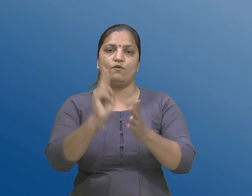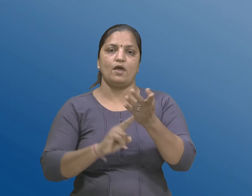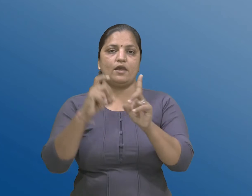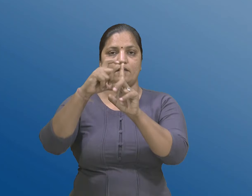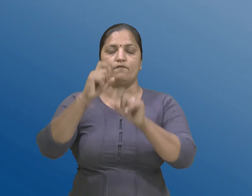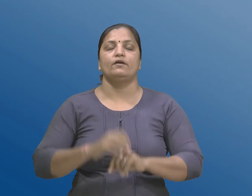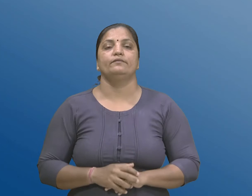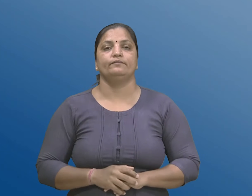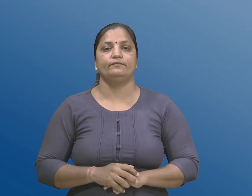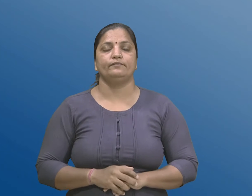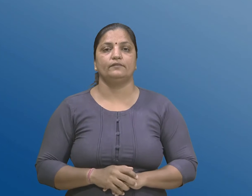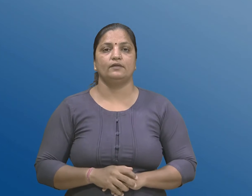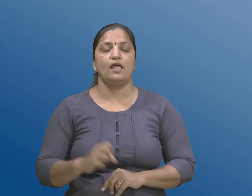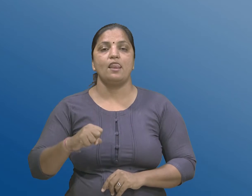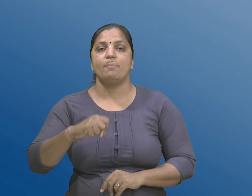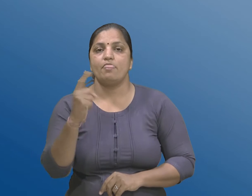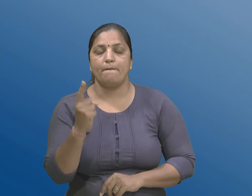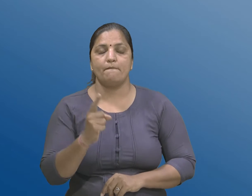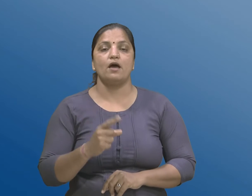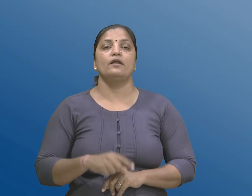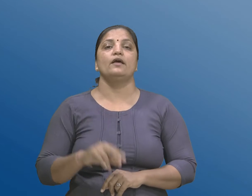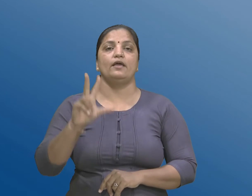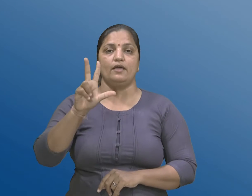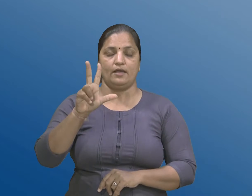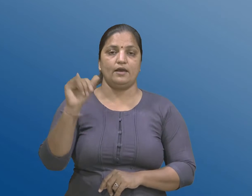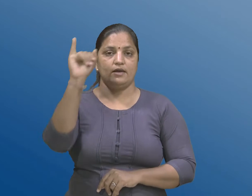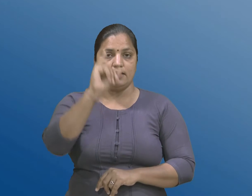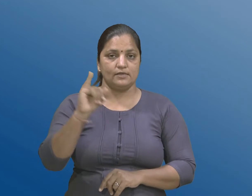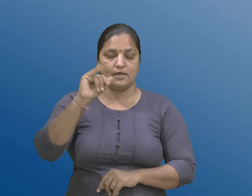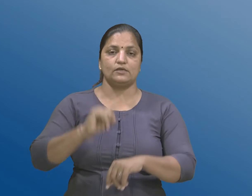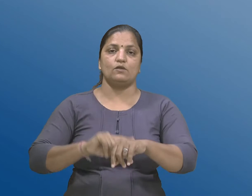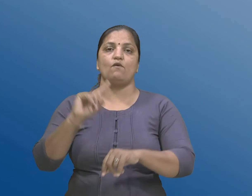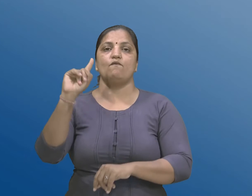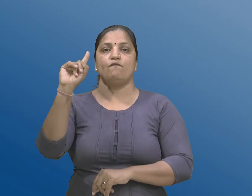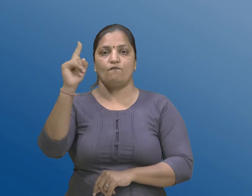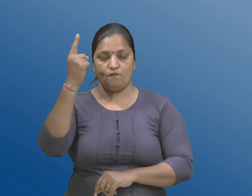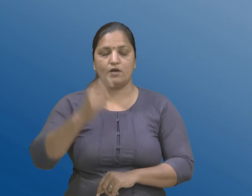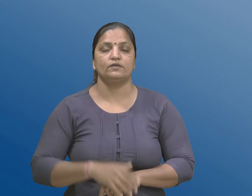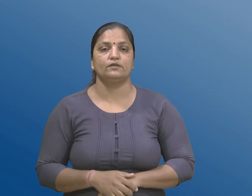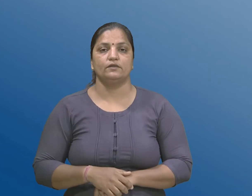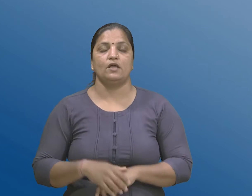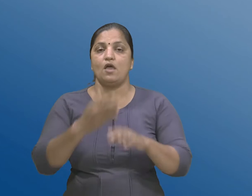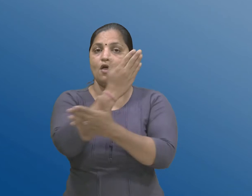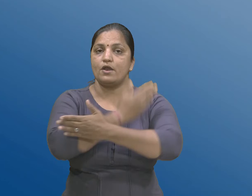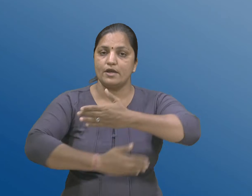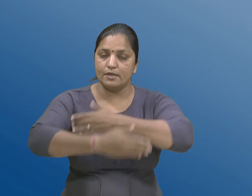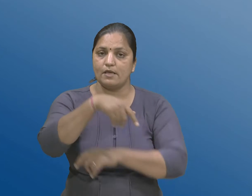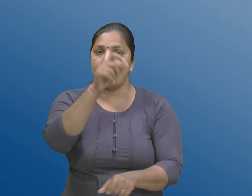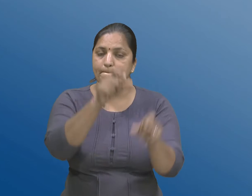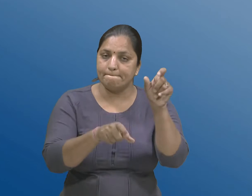नंबर छाशी नूब पहलू विकलांगता धरावती व्यक्तियो माटे